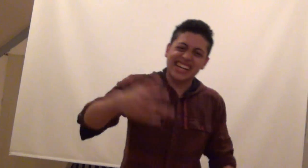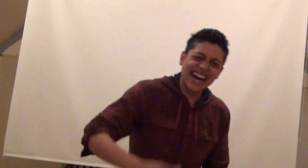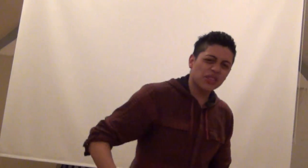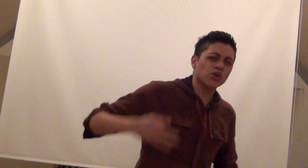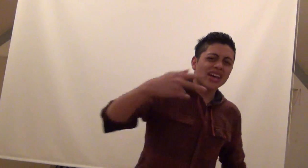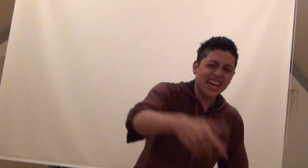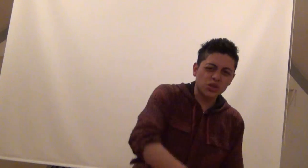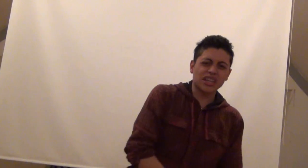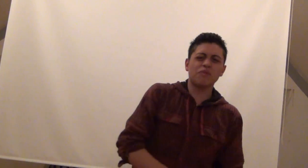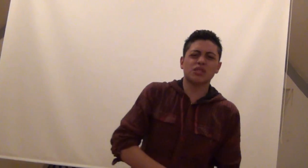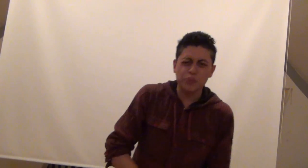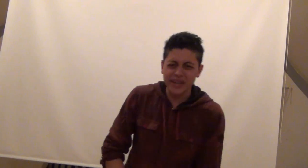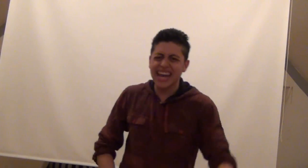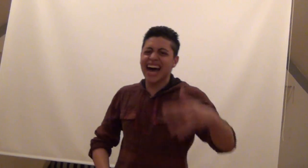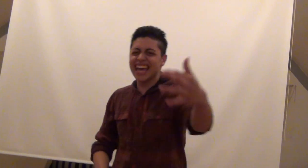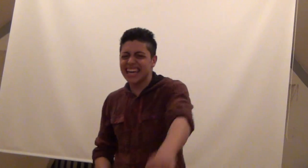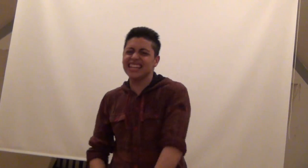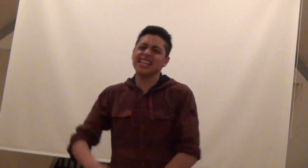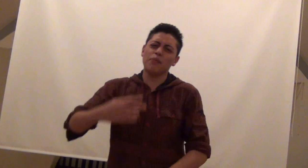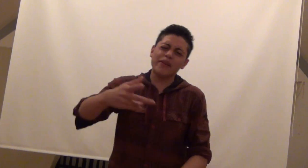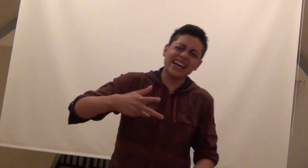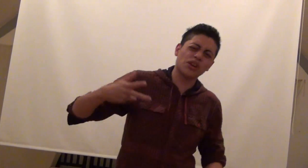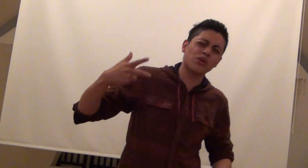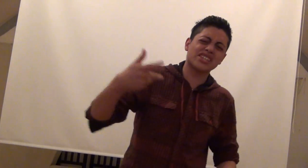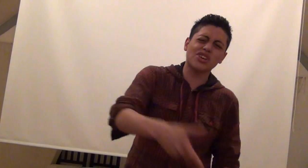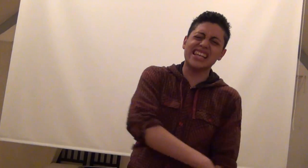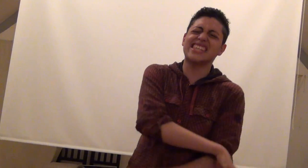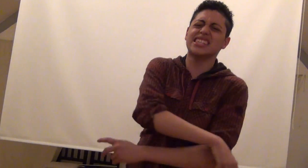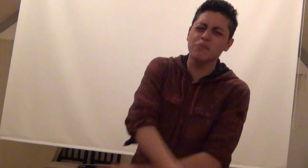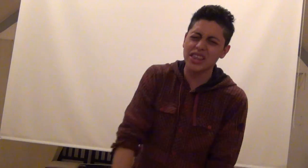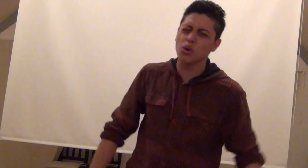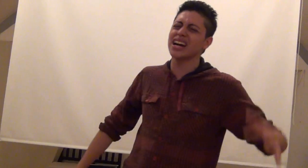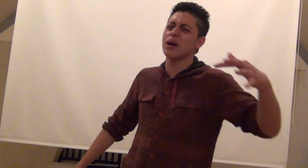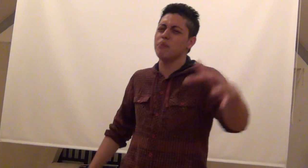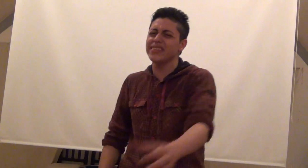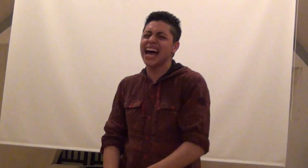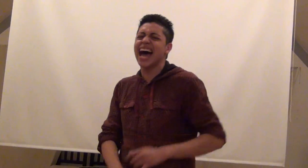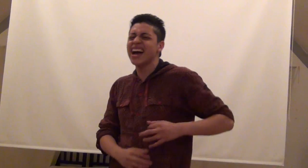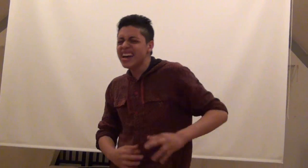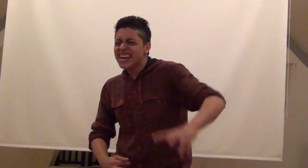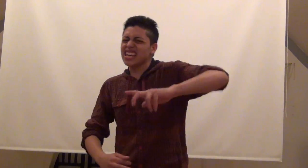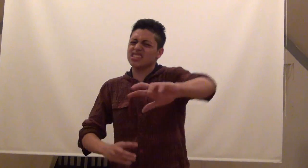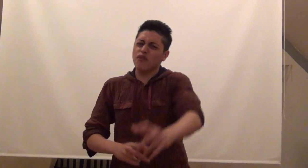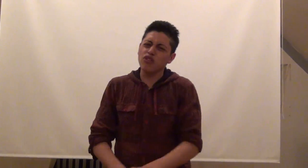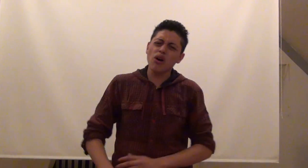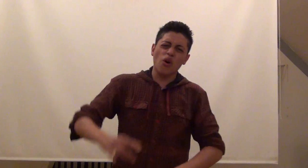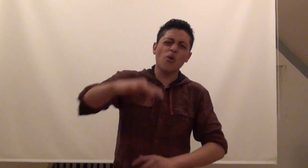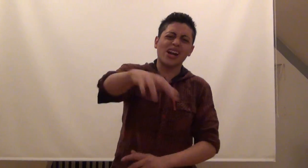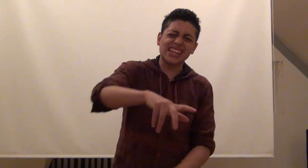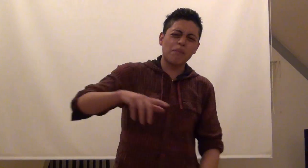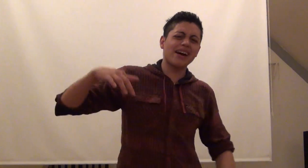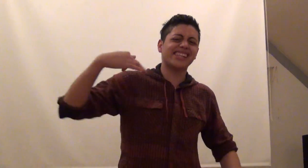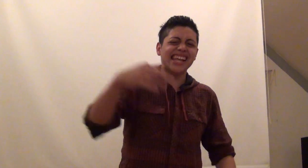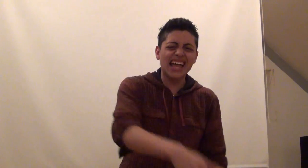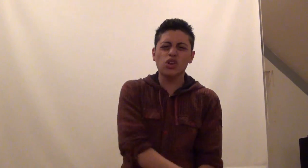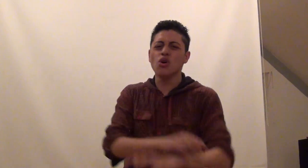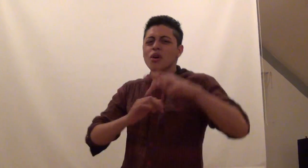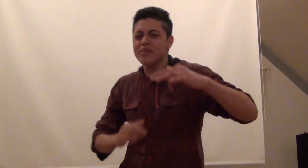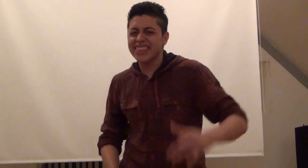Cercando, esto es que me llega El tiempo, el corazón, sentimiento A la vida Que ese flojo viene patinando Y